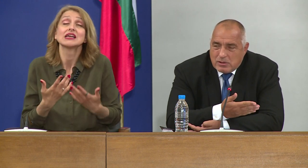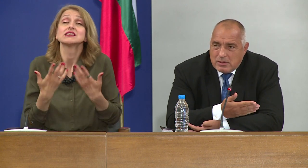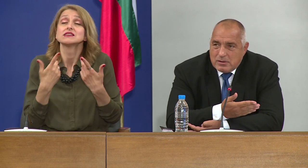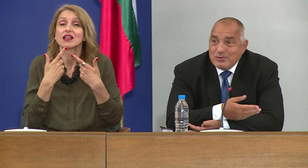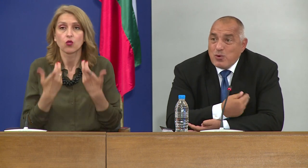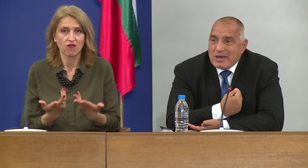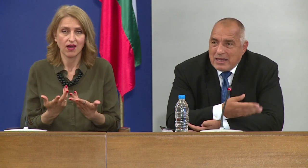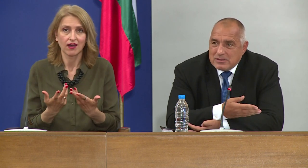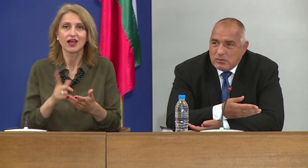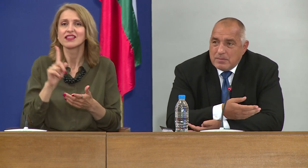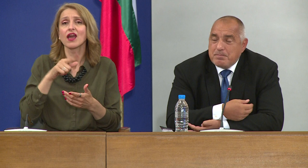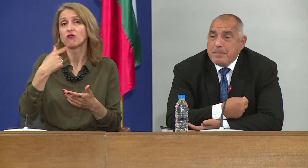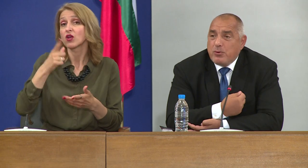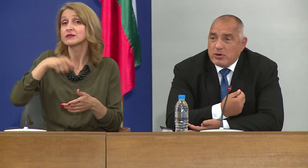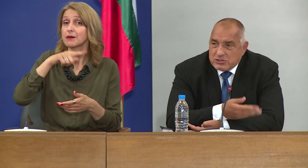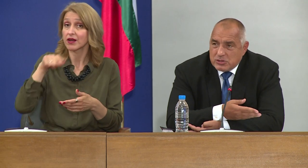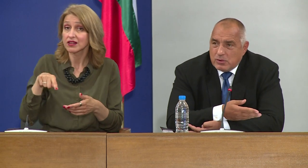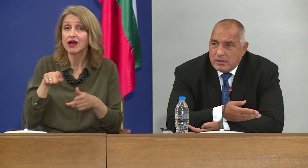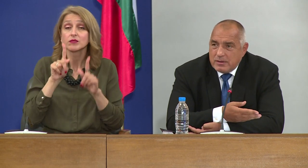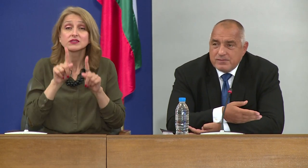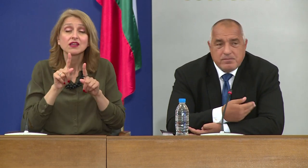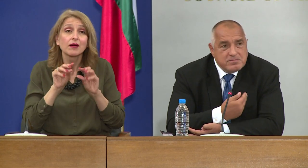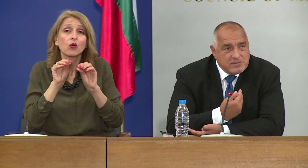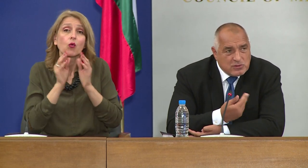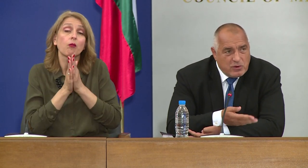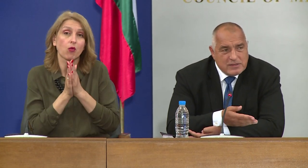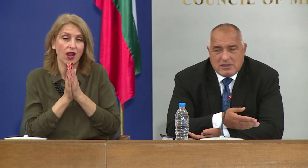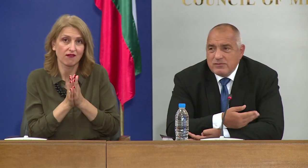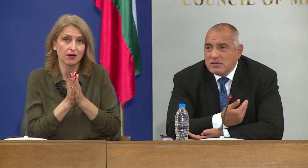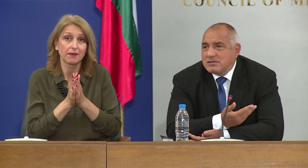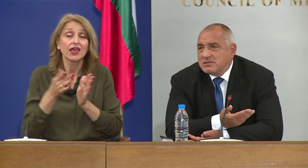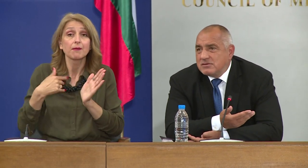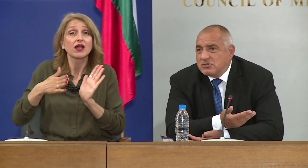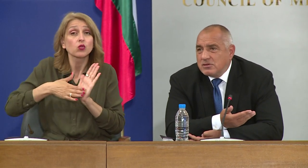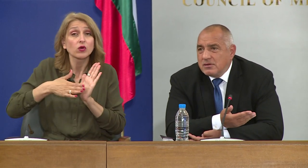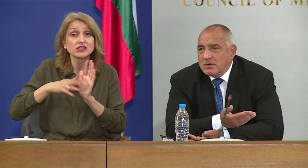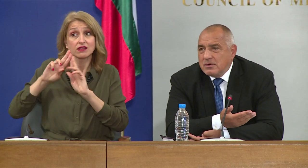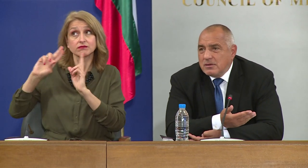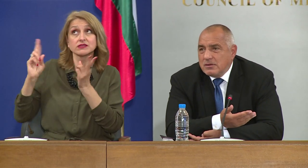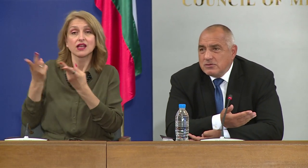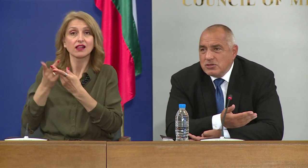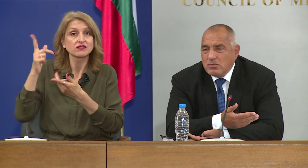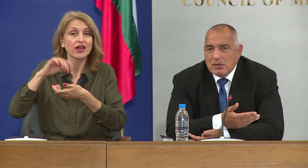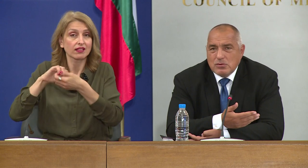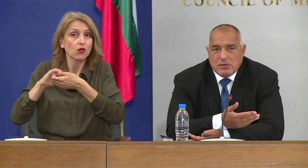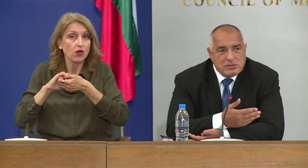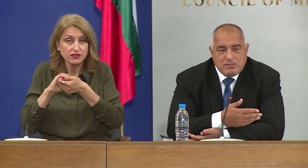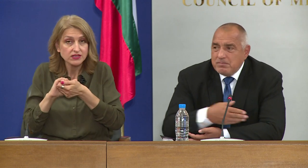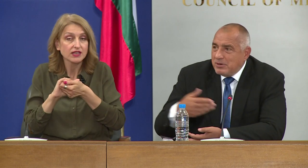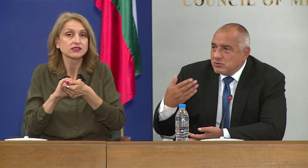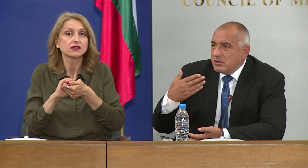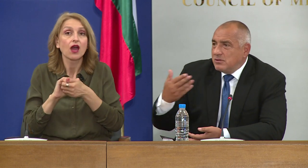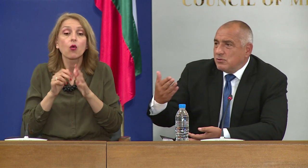Доказано е, доказано е, препоръчано е, световна здравна организация и всички, че когато